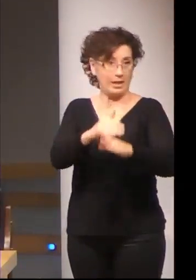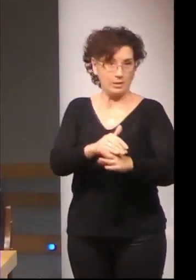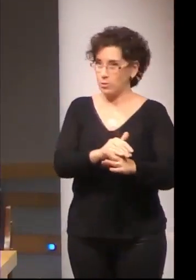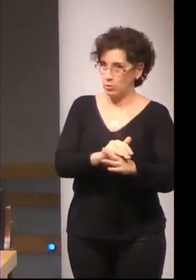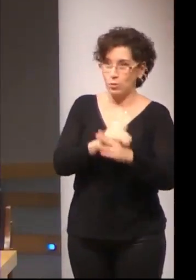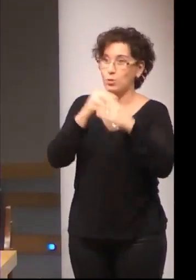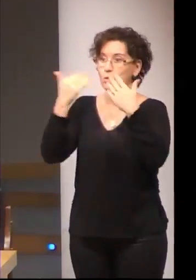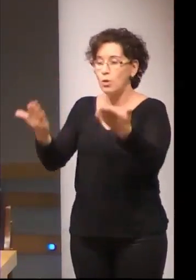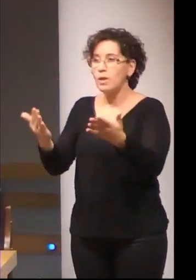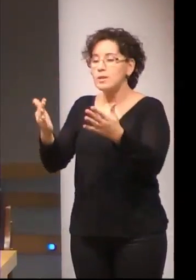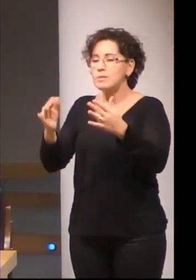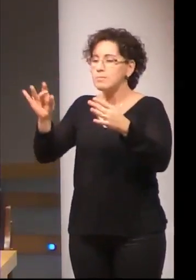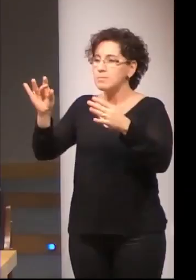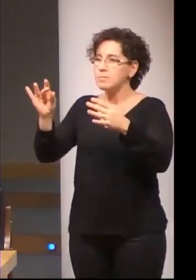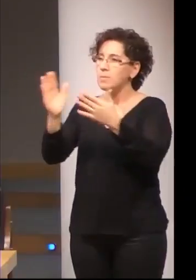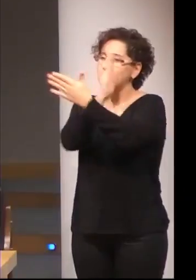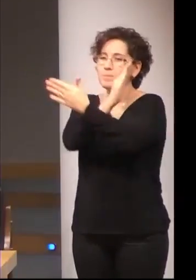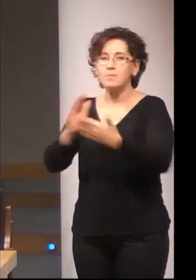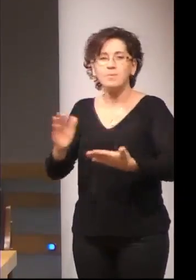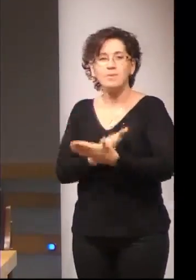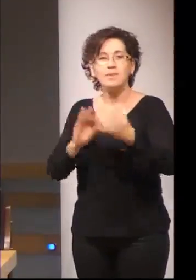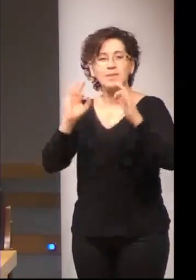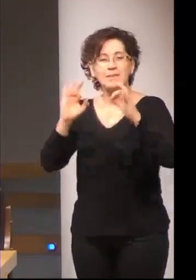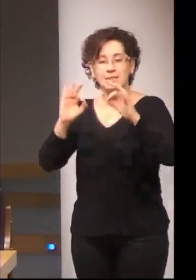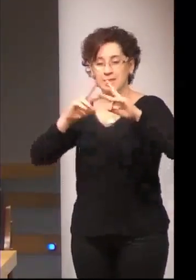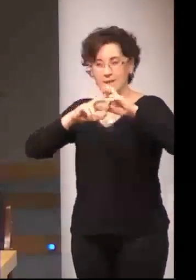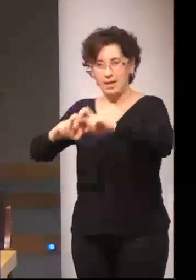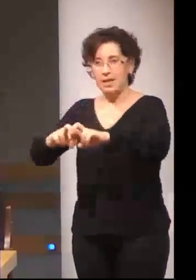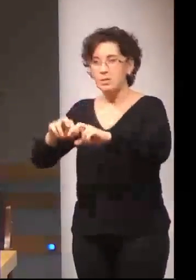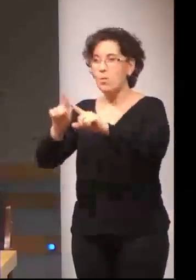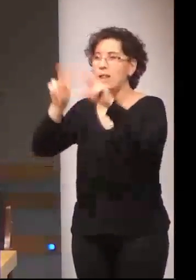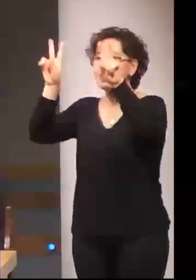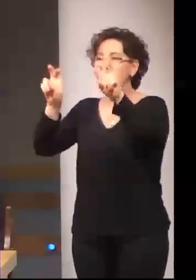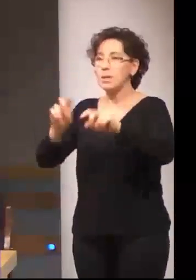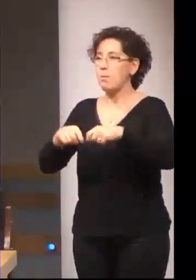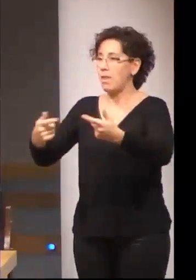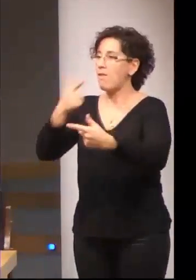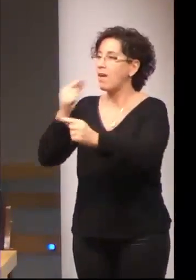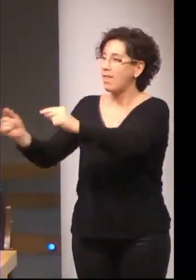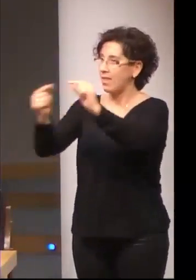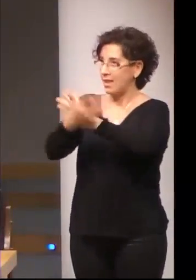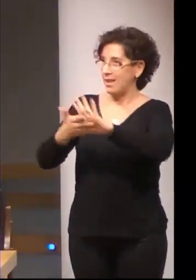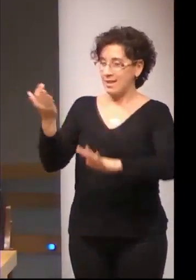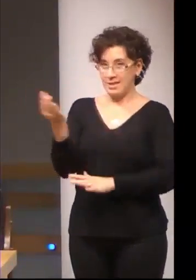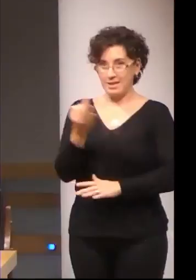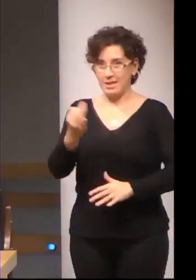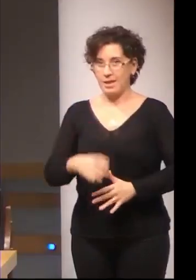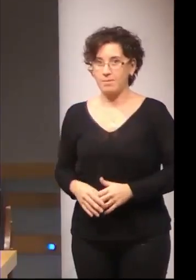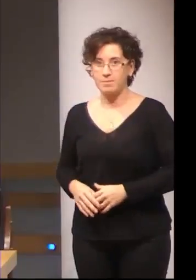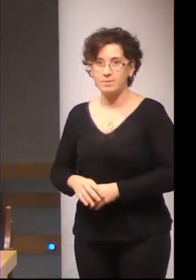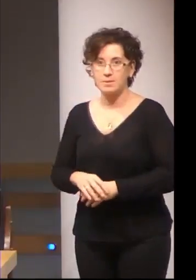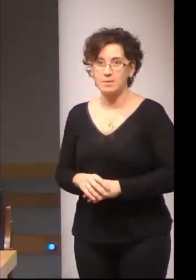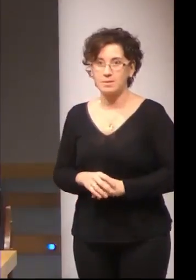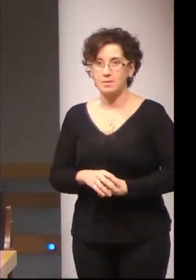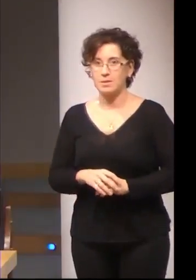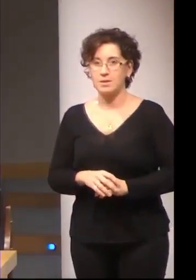algunos estudios sobre las temáticas para facilitar la discusión os he comentado rápidamente en el